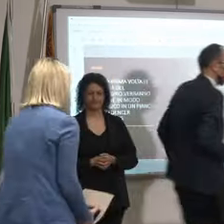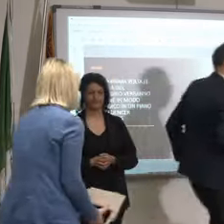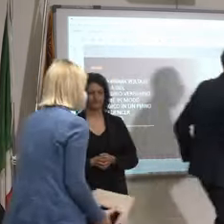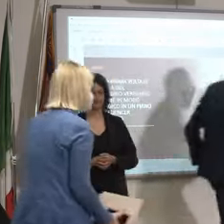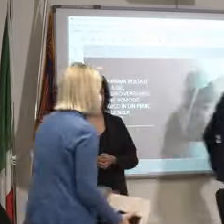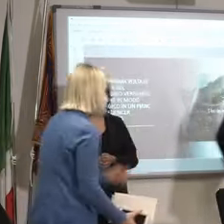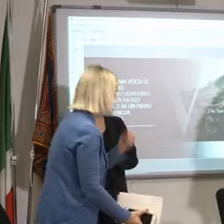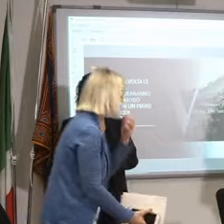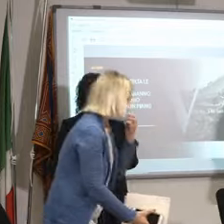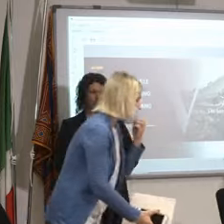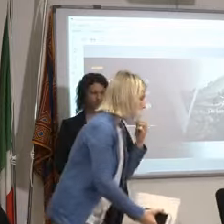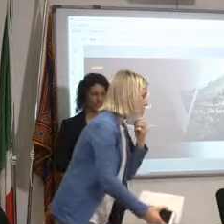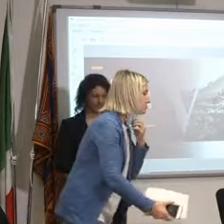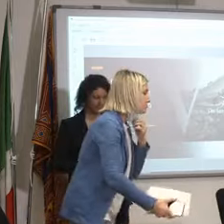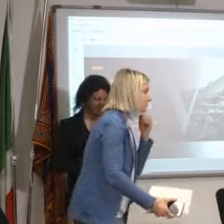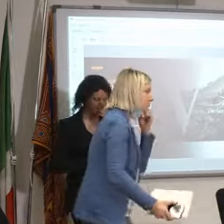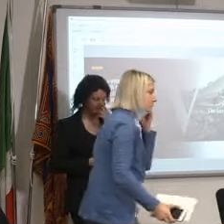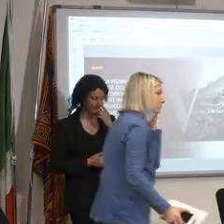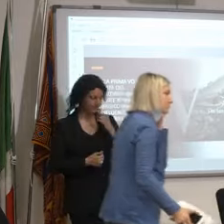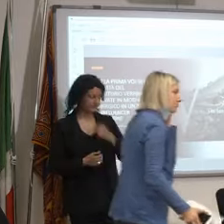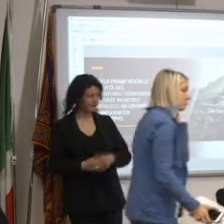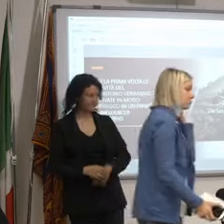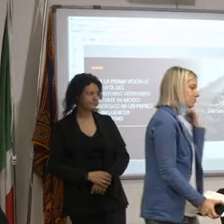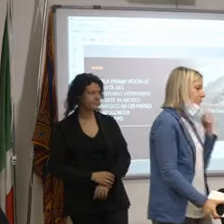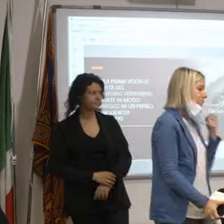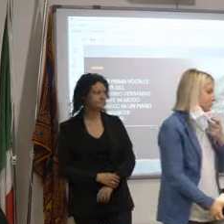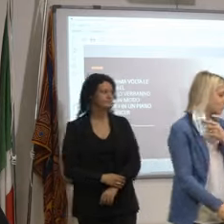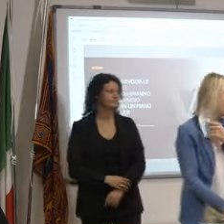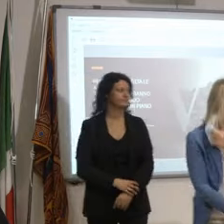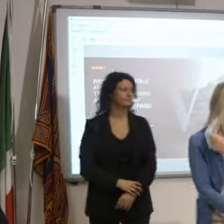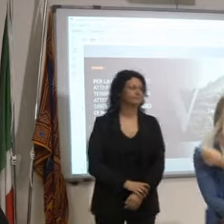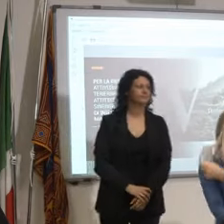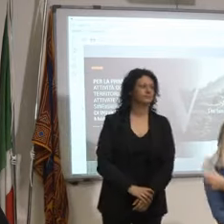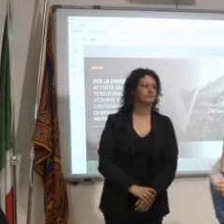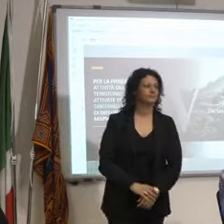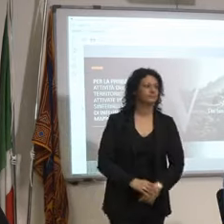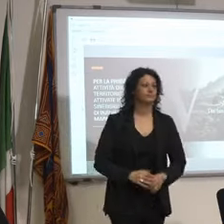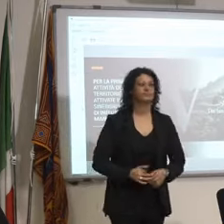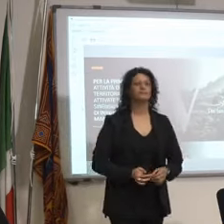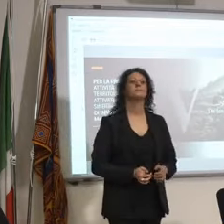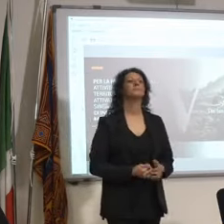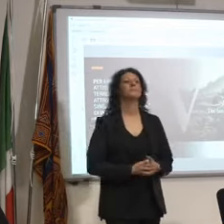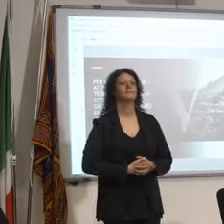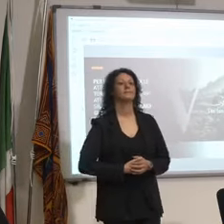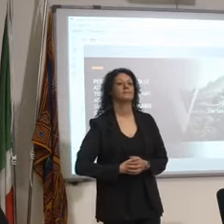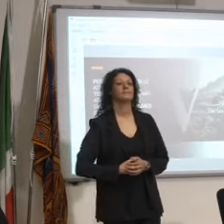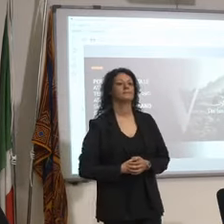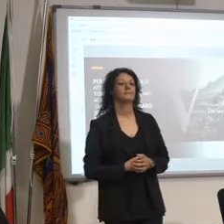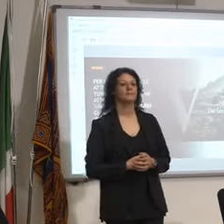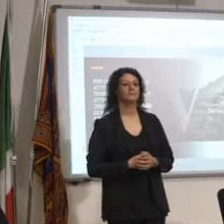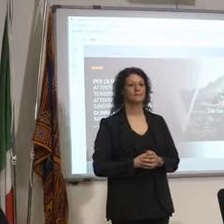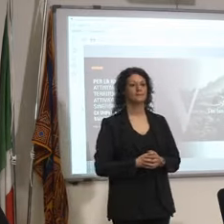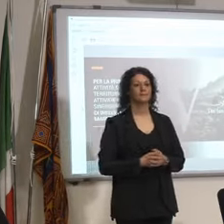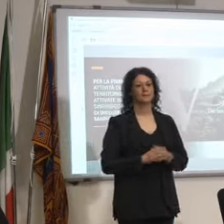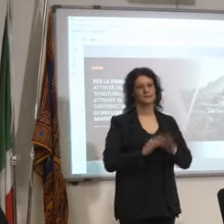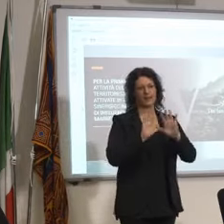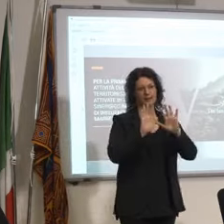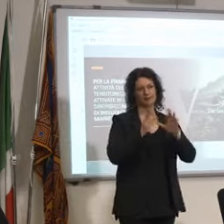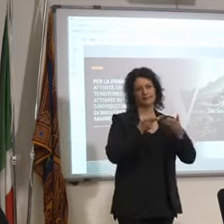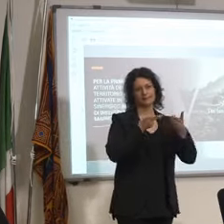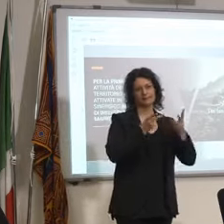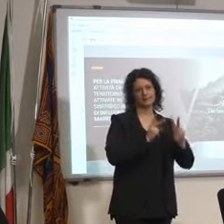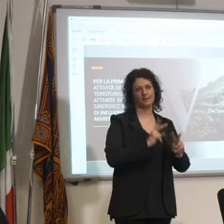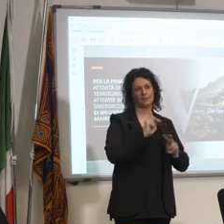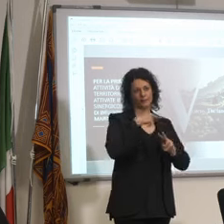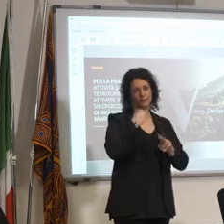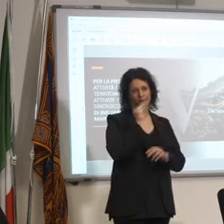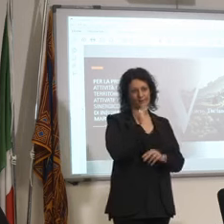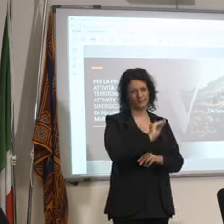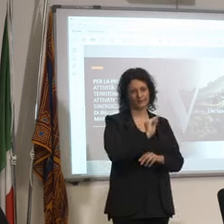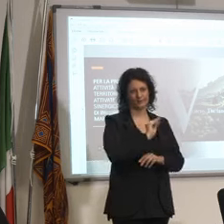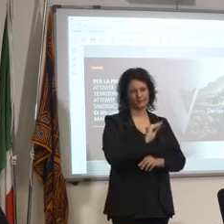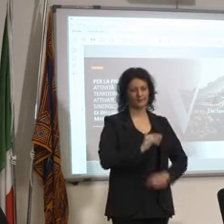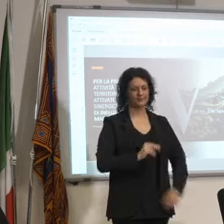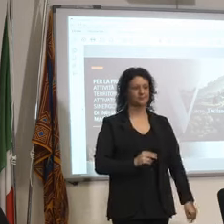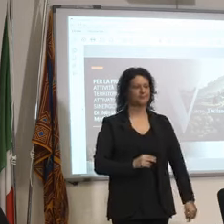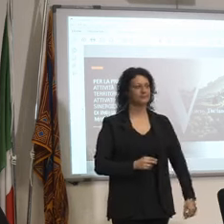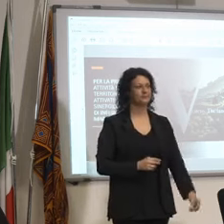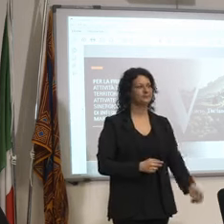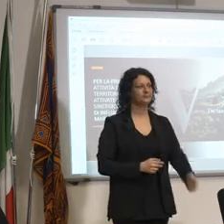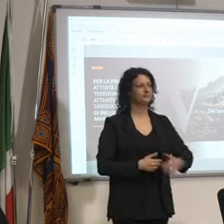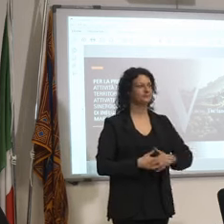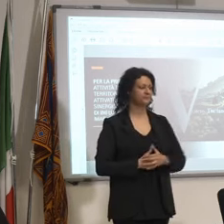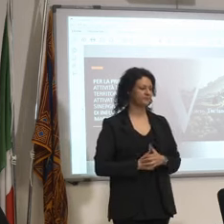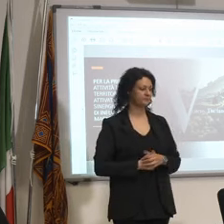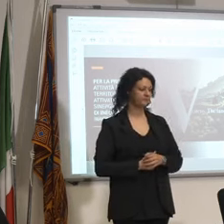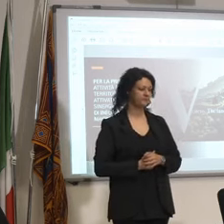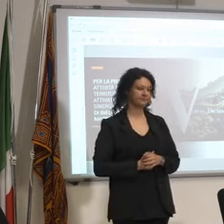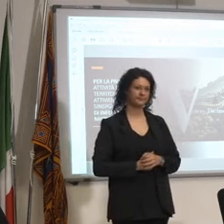assessore ne avevo soltanto un istante parlo di disparità facciamo la sedia è una bella è te non va non